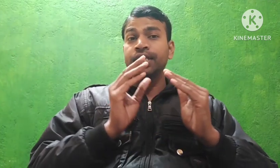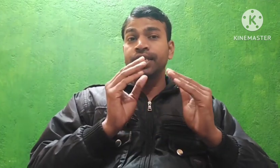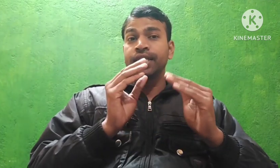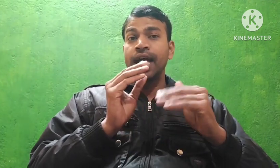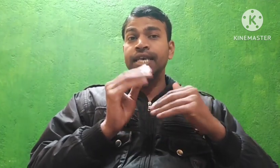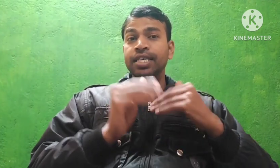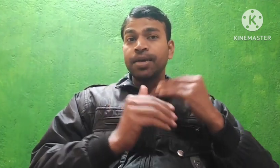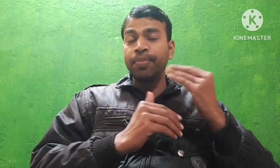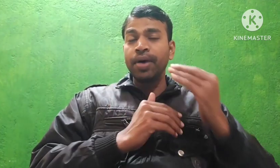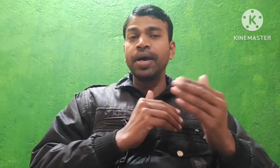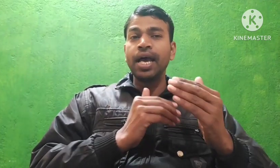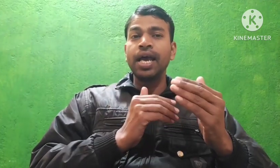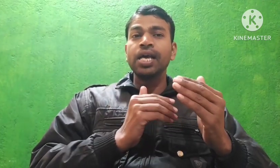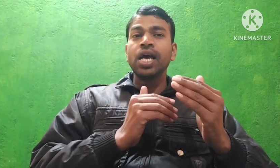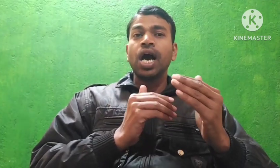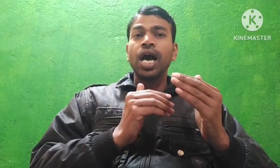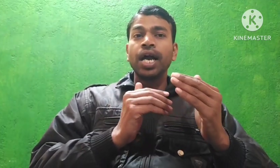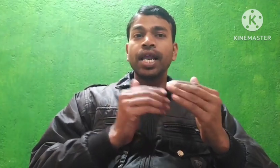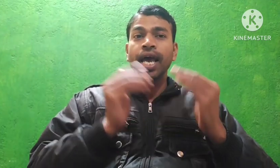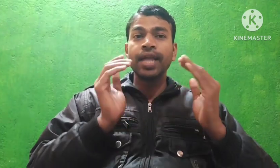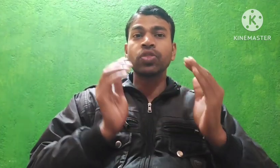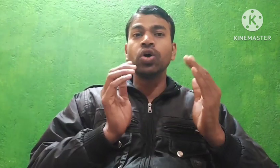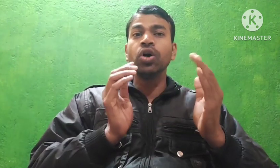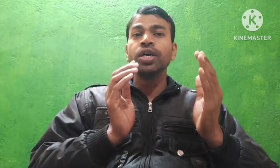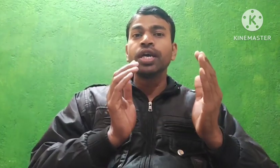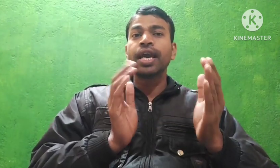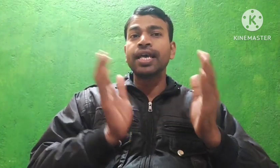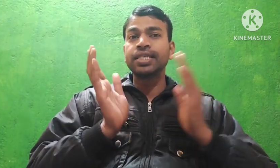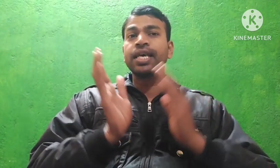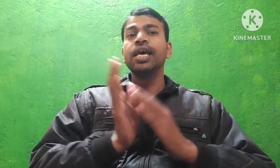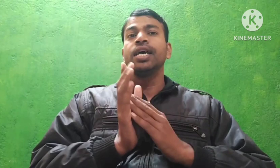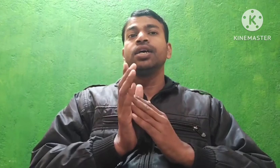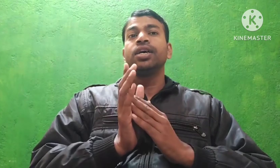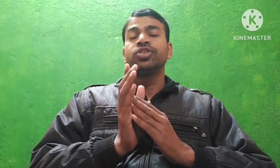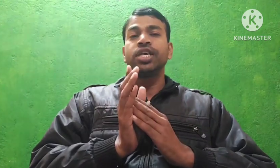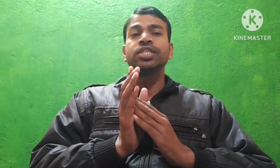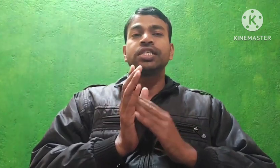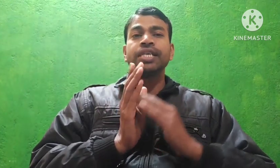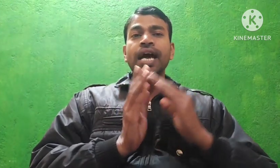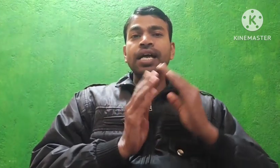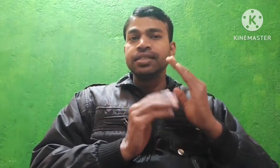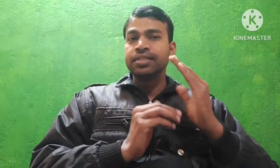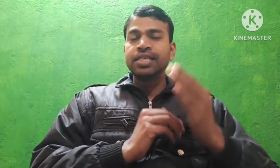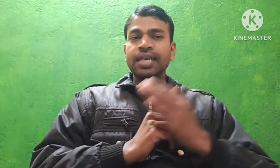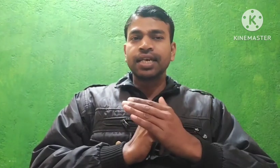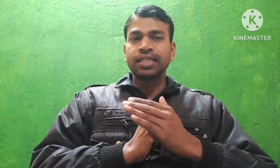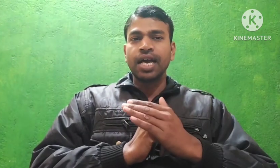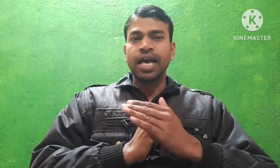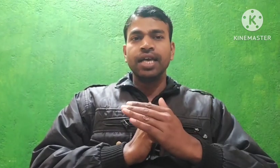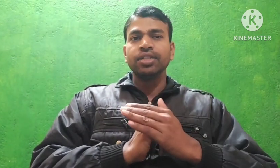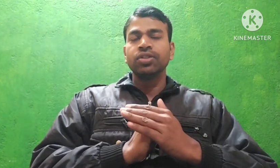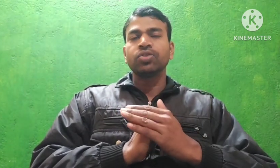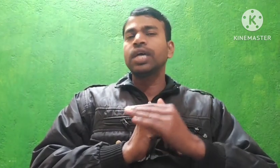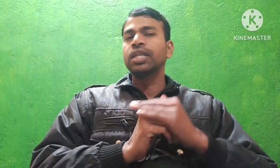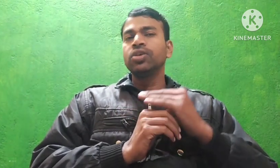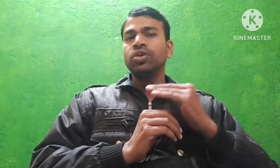क्या ये संभव है, अगर है तो कैसे चेंद किया जा सकता है तो साथियों